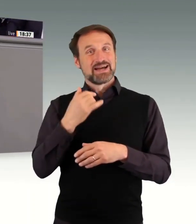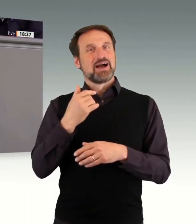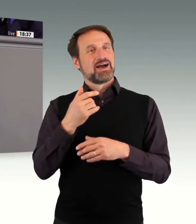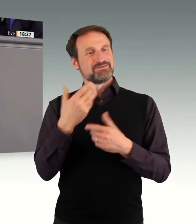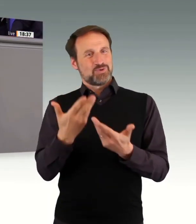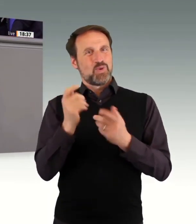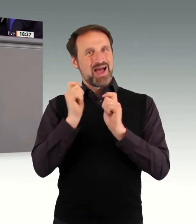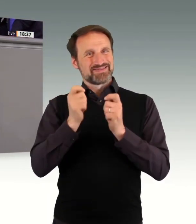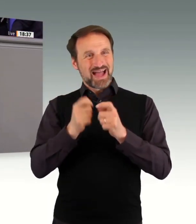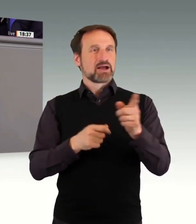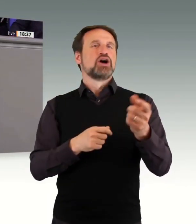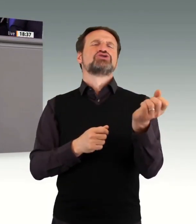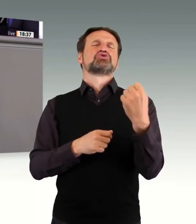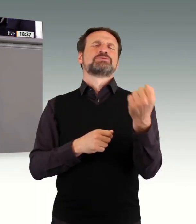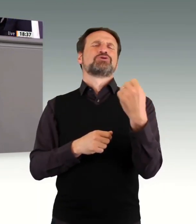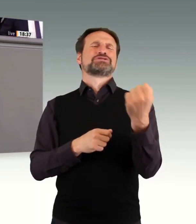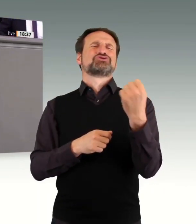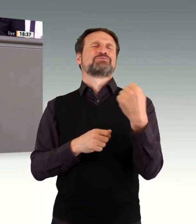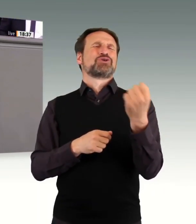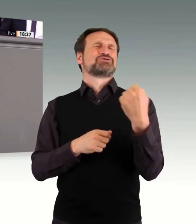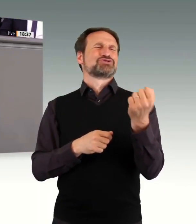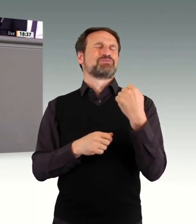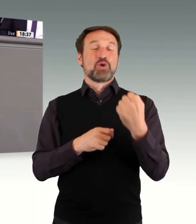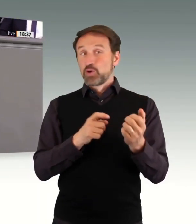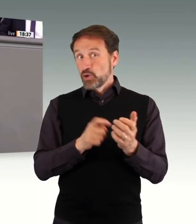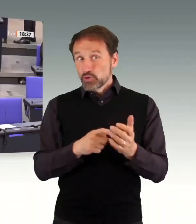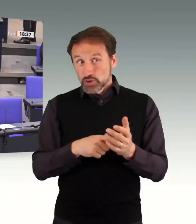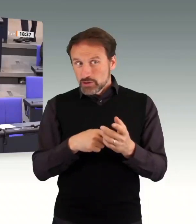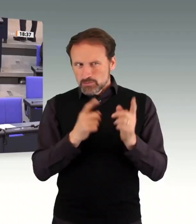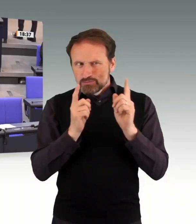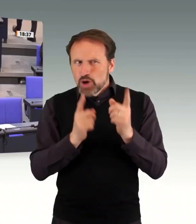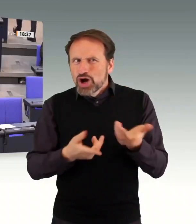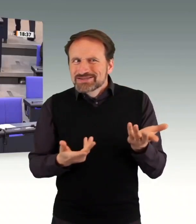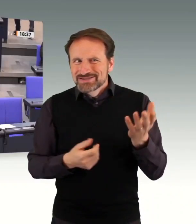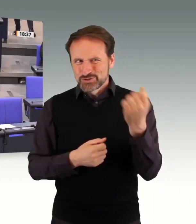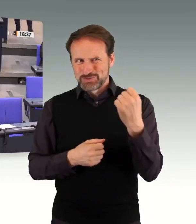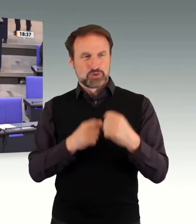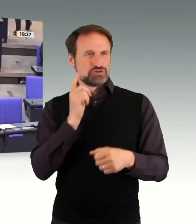Anträgen in der Zukunft zuzustimmen. Weil dann machen Sie sich erst recht sehr, sehr unglaubwürdig.